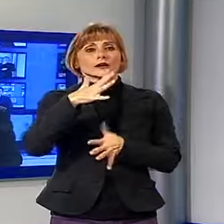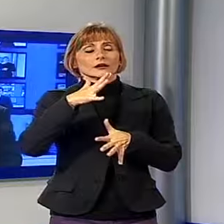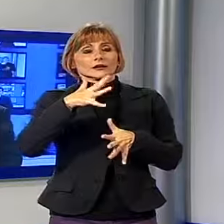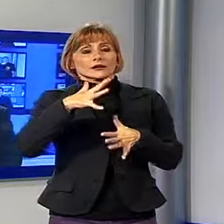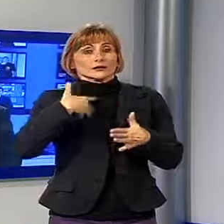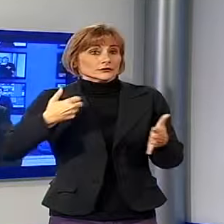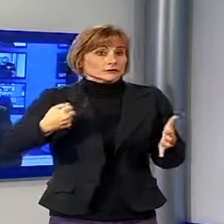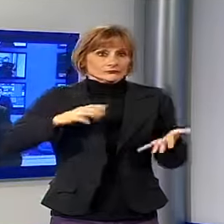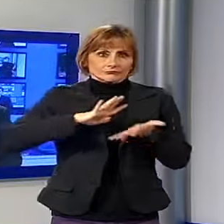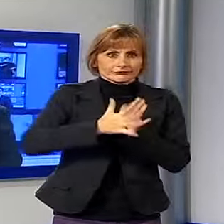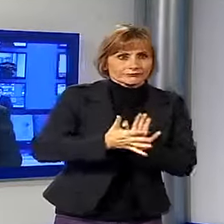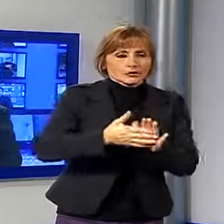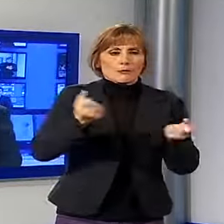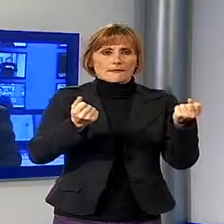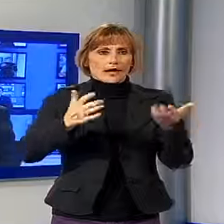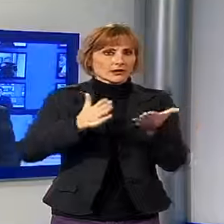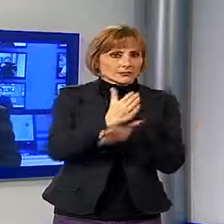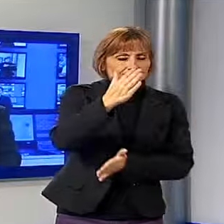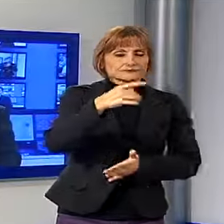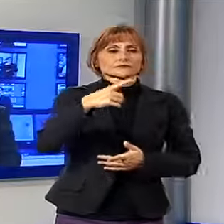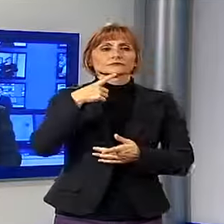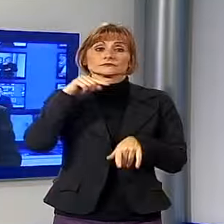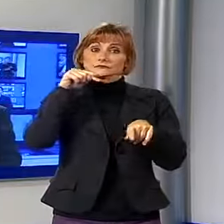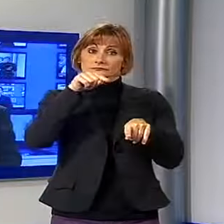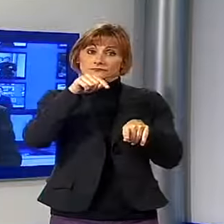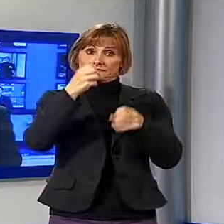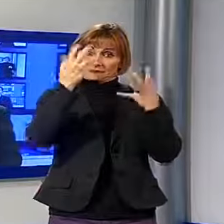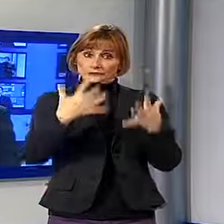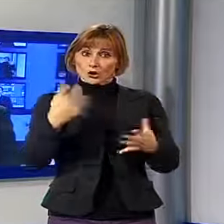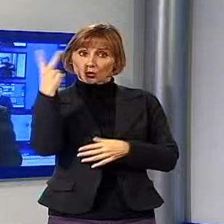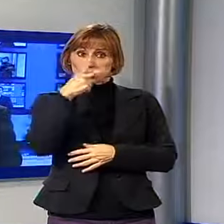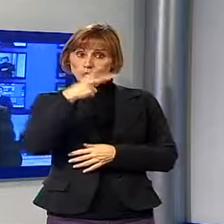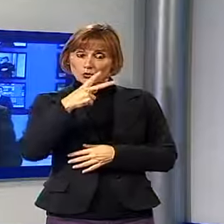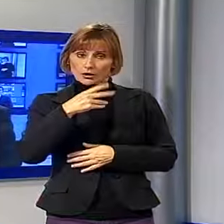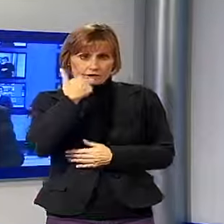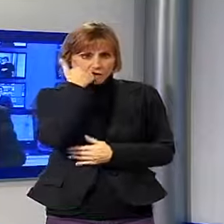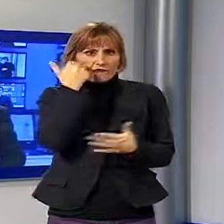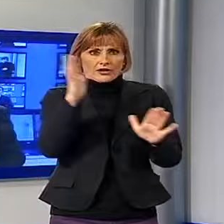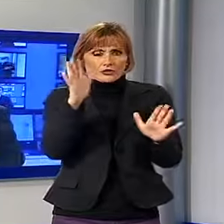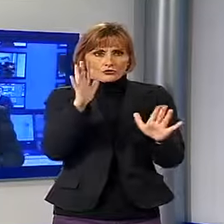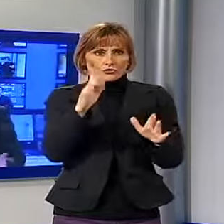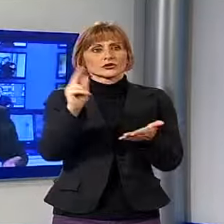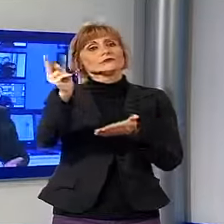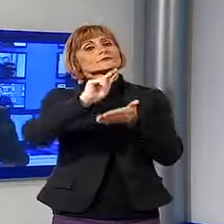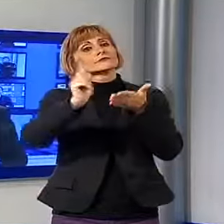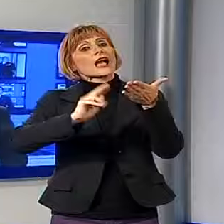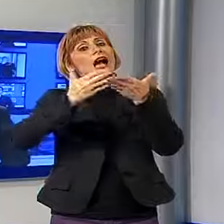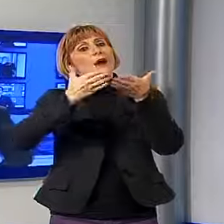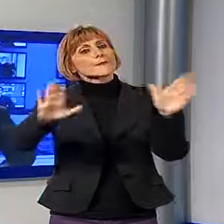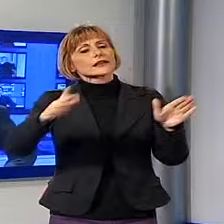investito. Quello che sta accadendo è vergognoso. Gori ha scritto una lettera aperta e chiede l'intervento